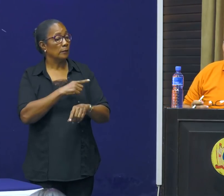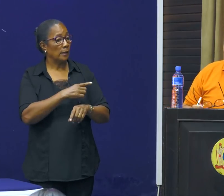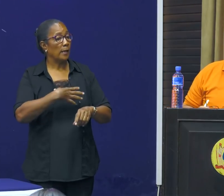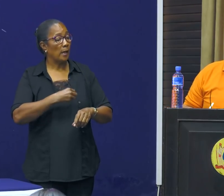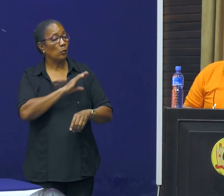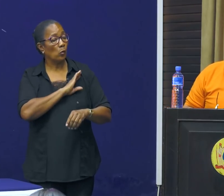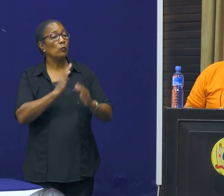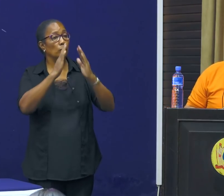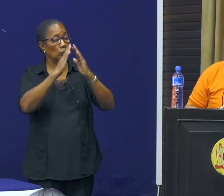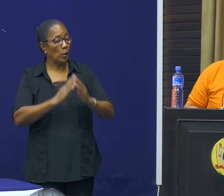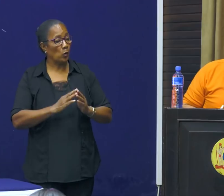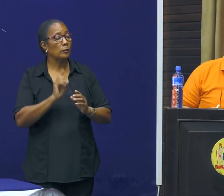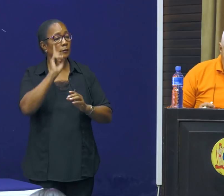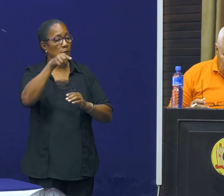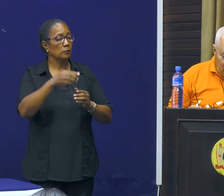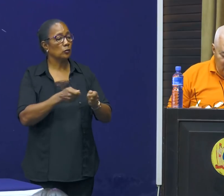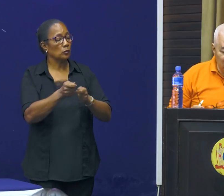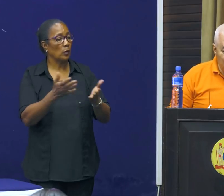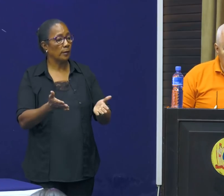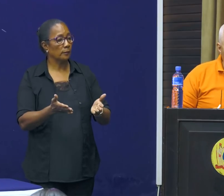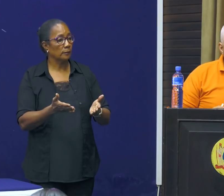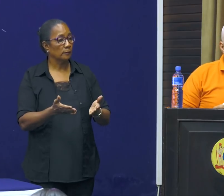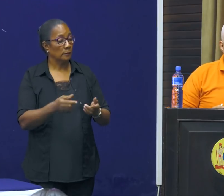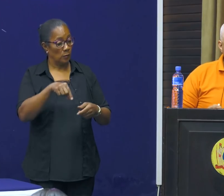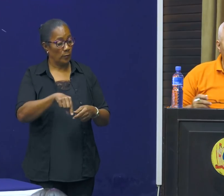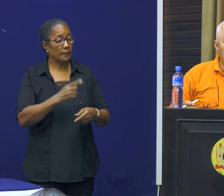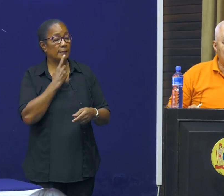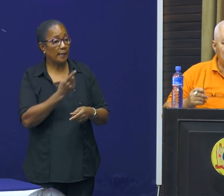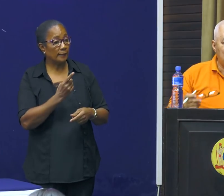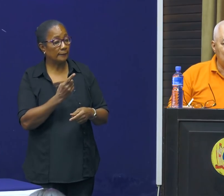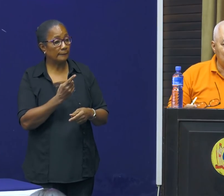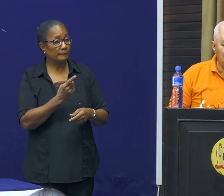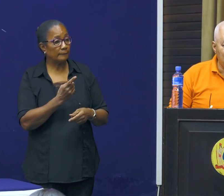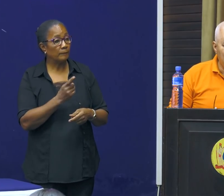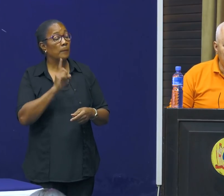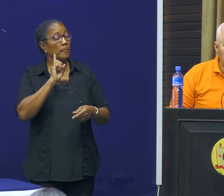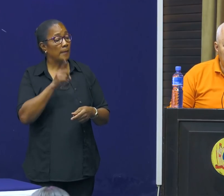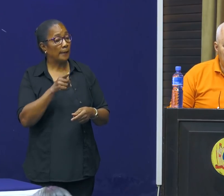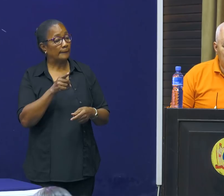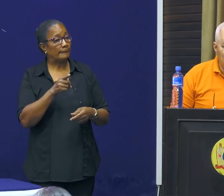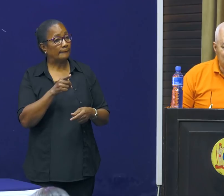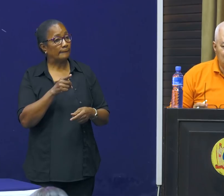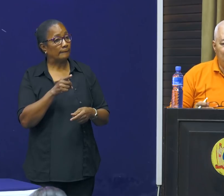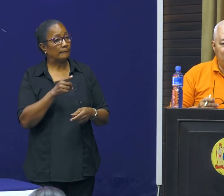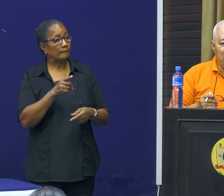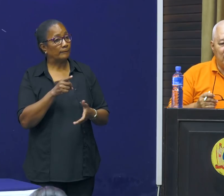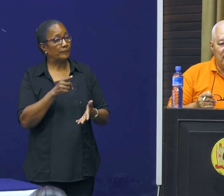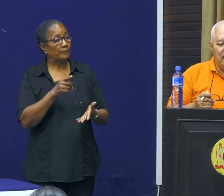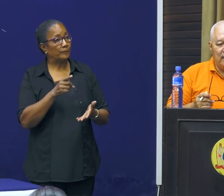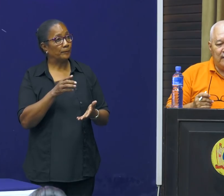transport naar huis voor gezorgd. Dus ik wilde hierbij alleen maar aangeven dat er wat